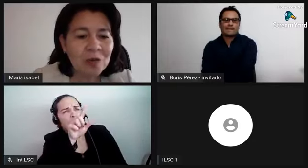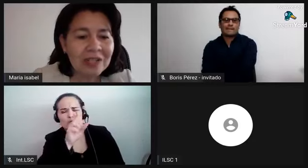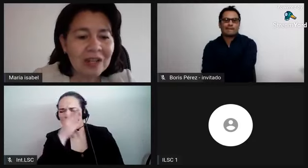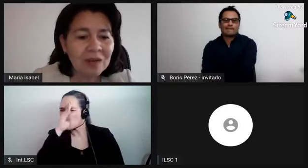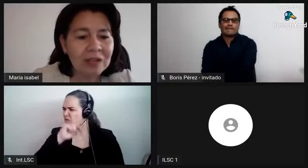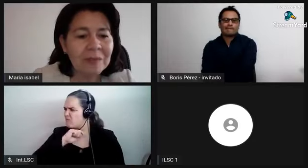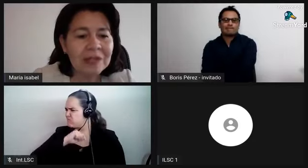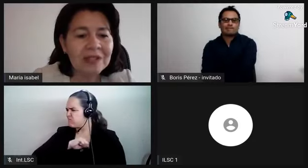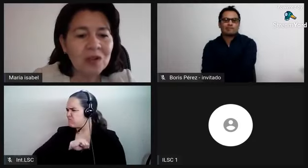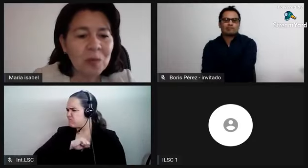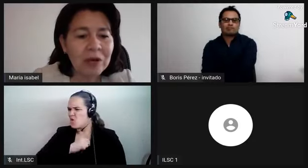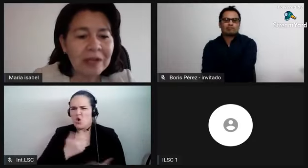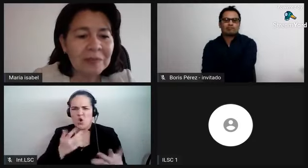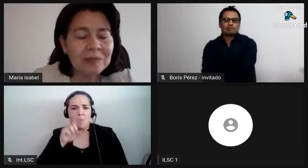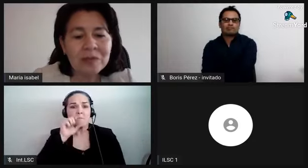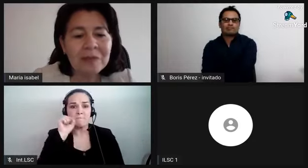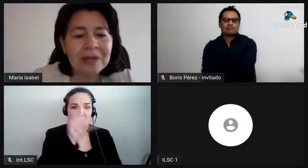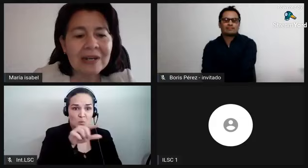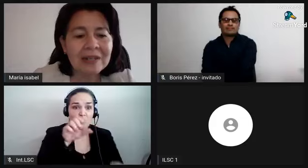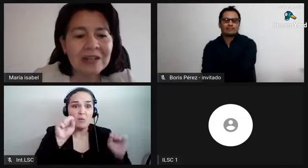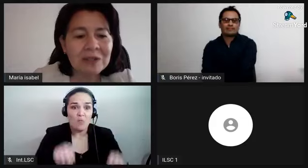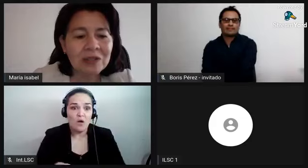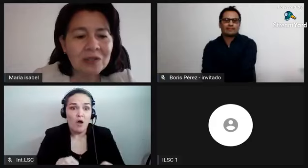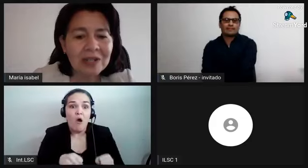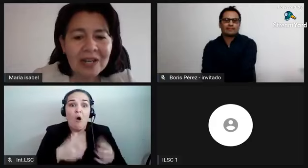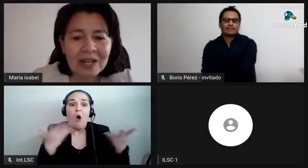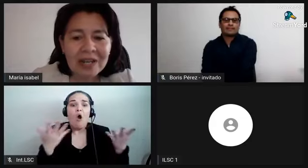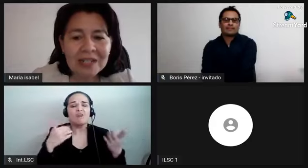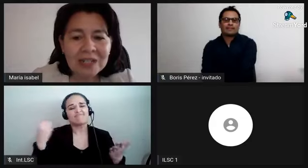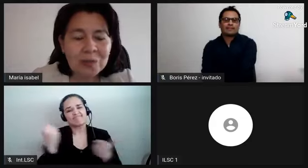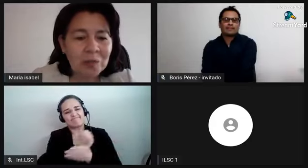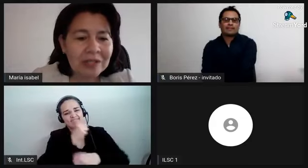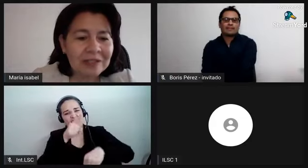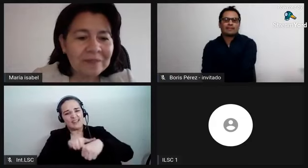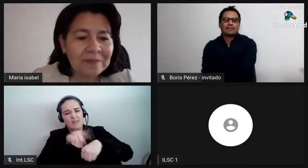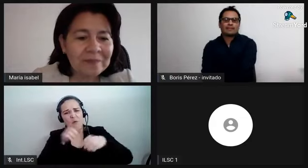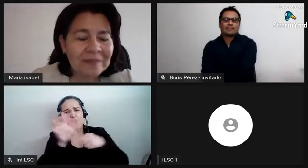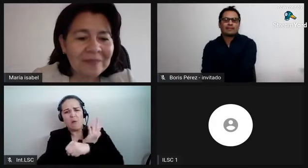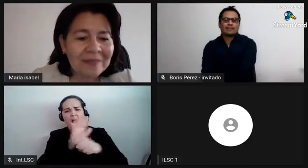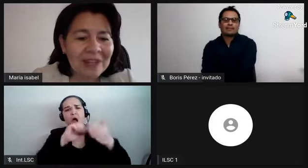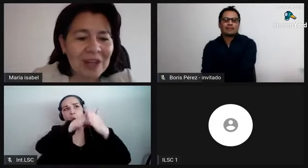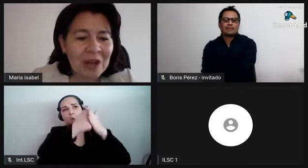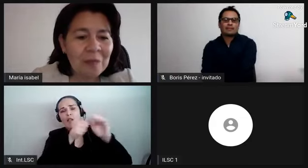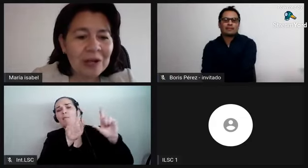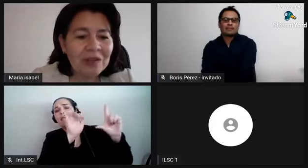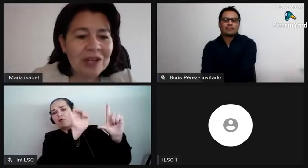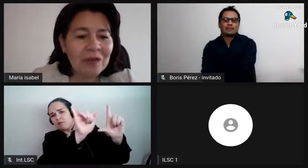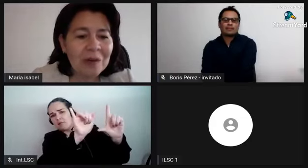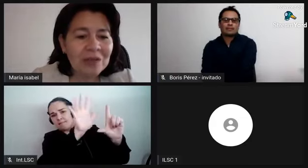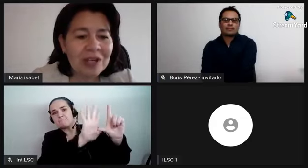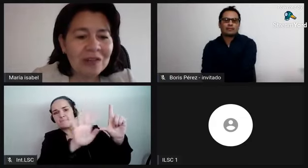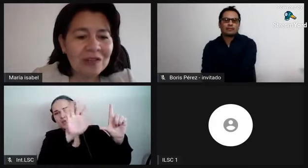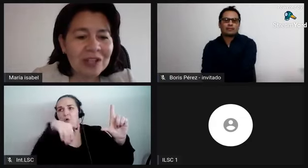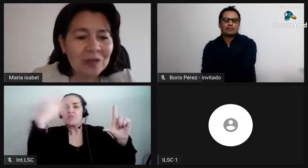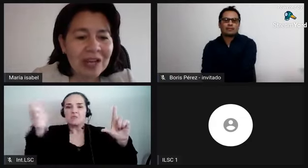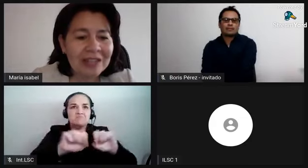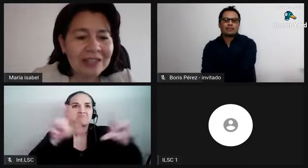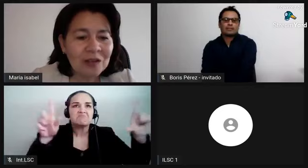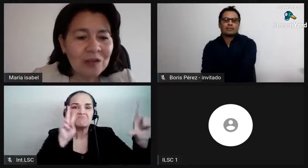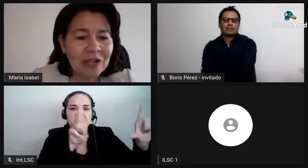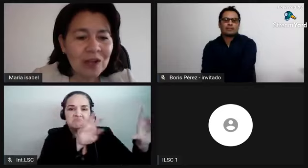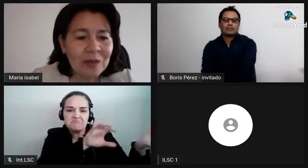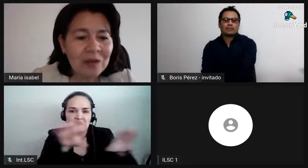inquietudes aunque también si no pueden pues pueden ver la transmisión después bueno saludamos a los